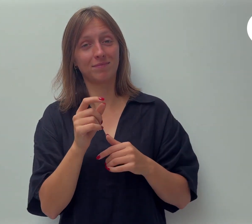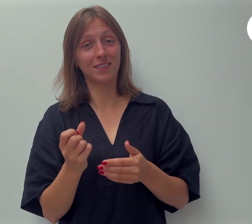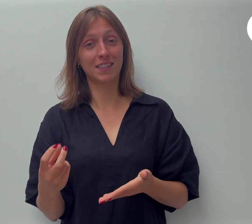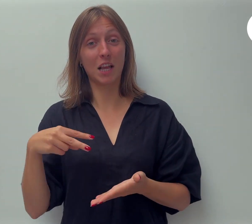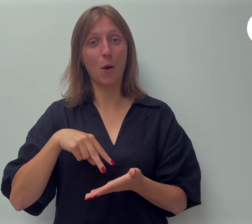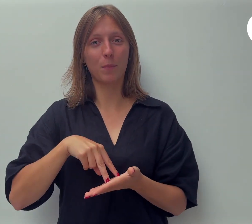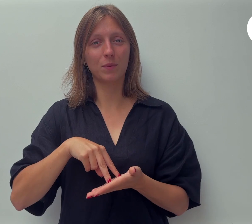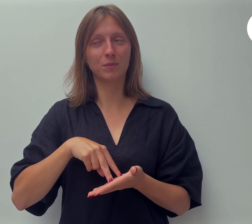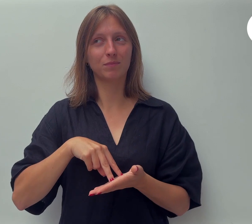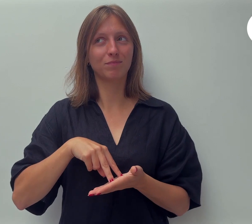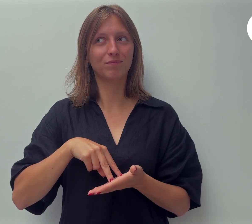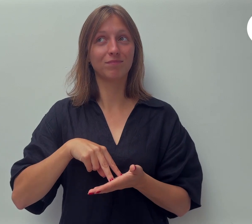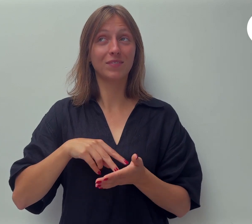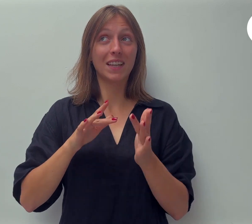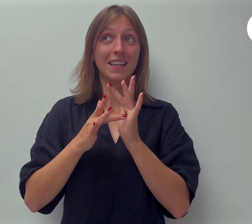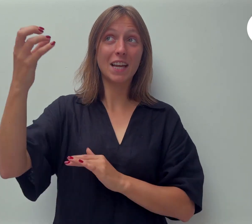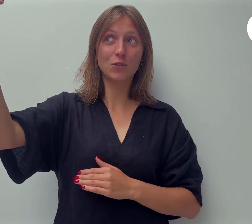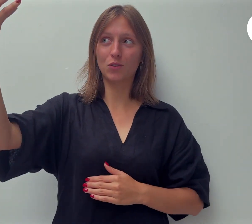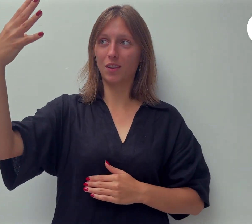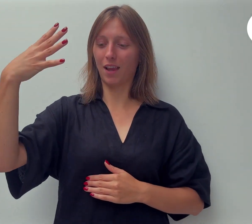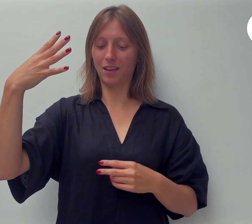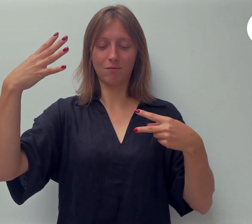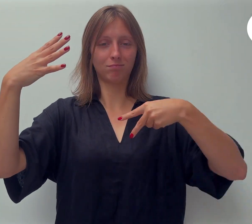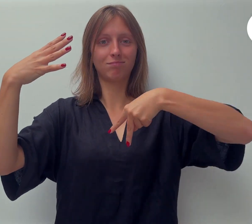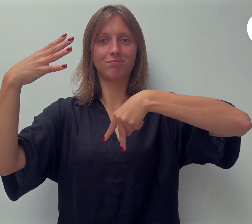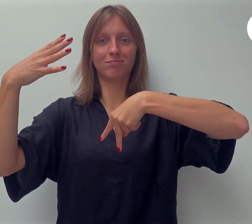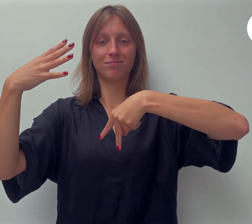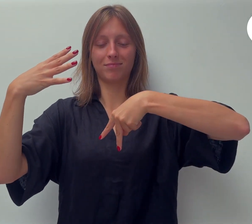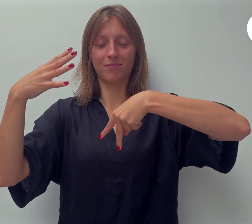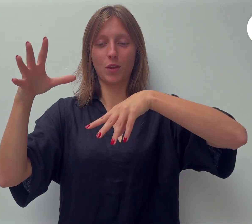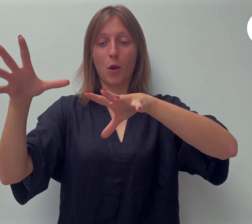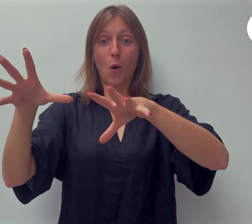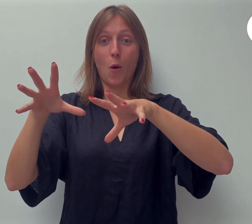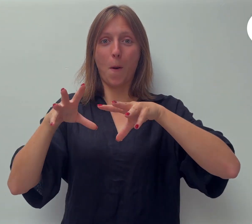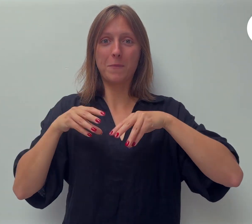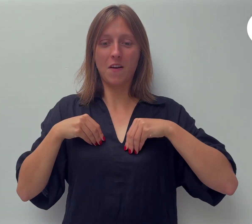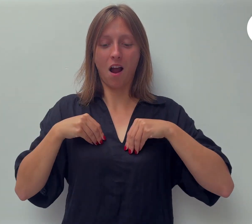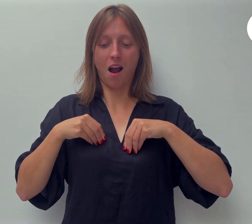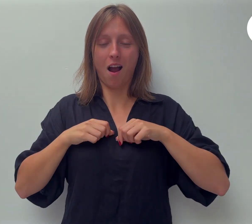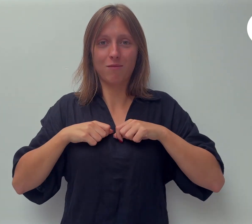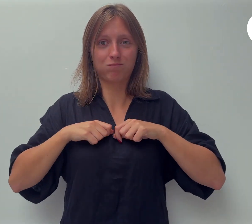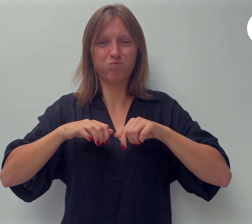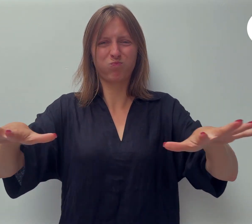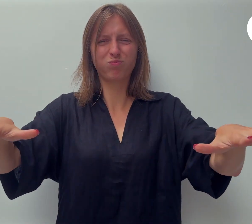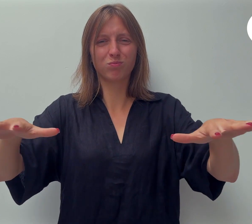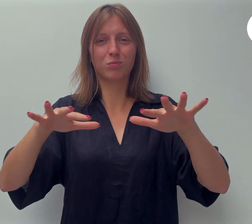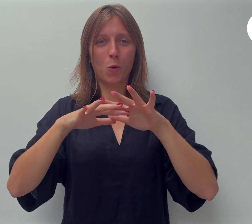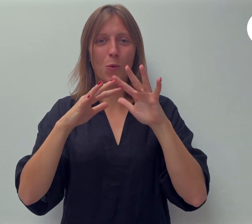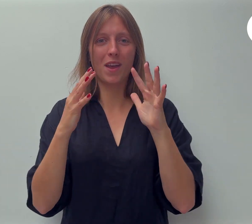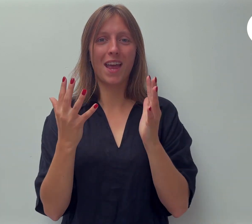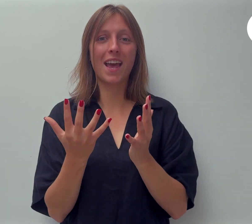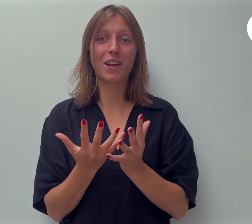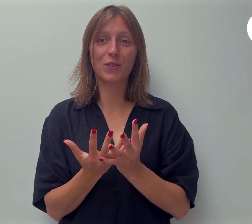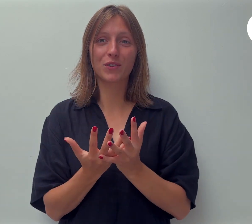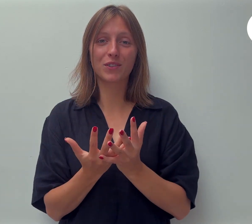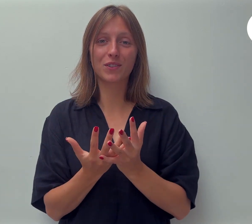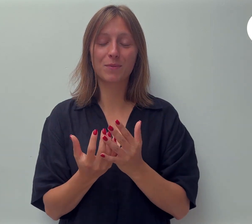van Jezus staan. Om dat licht op te vangen en zo te weerkaatsen in de wereld. Sta op en schitter.